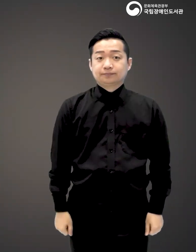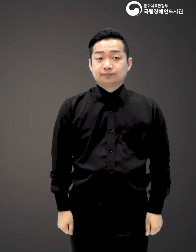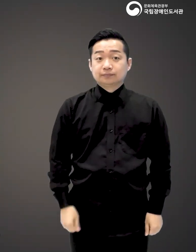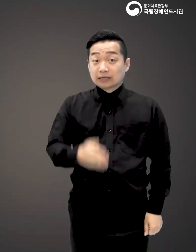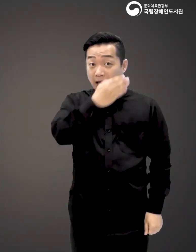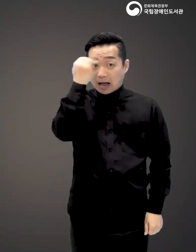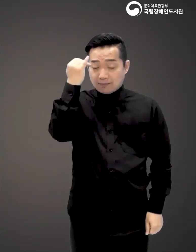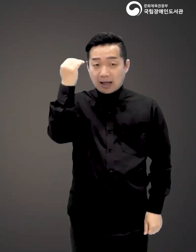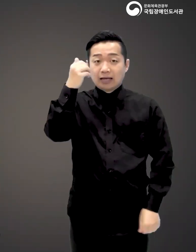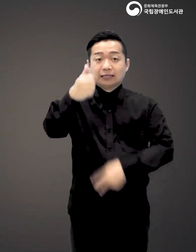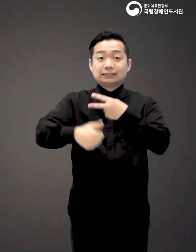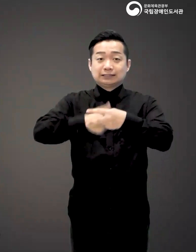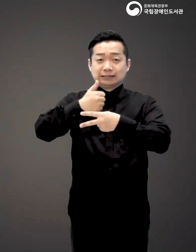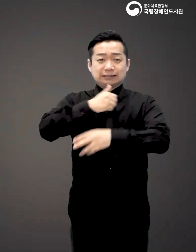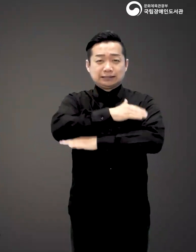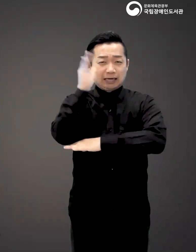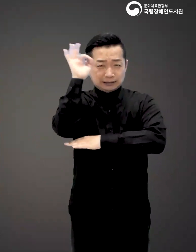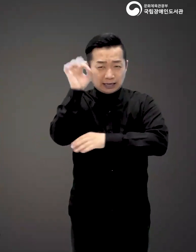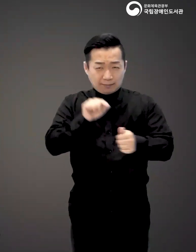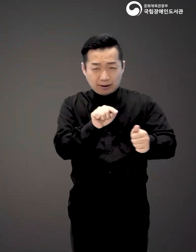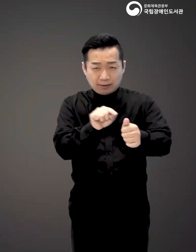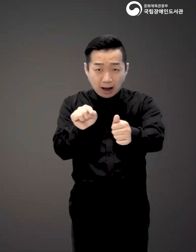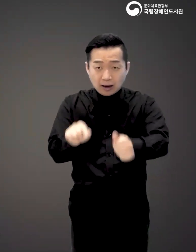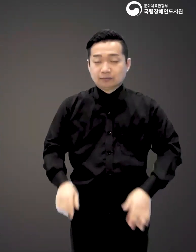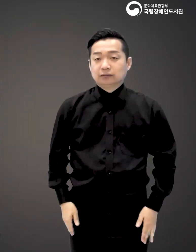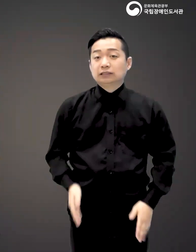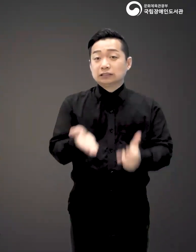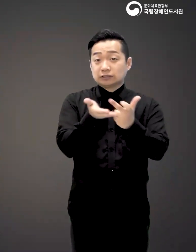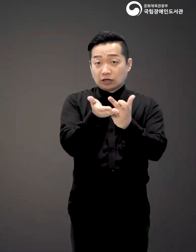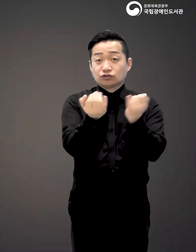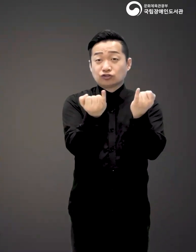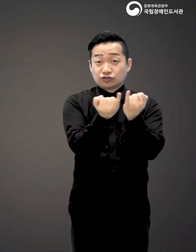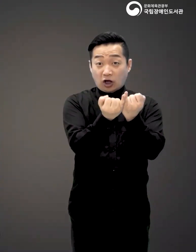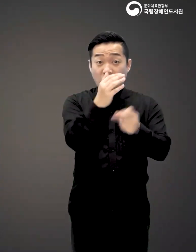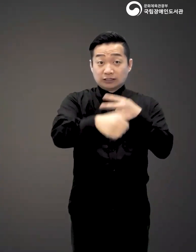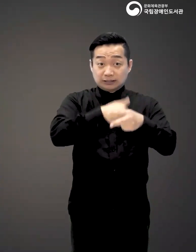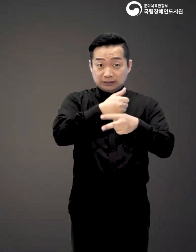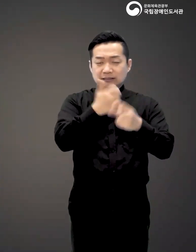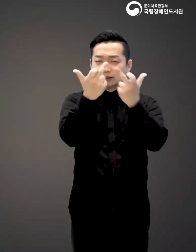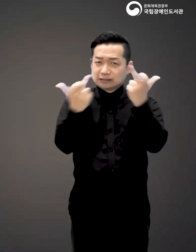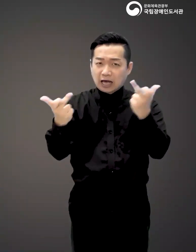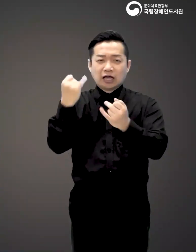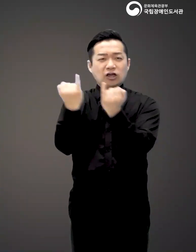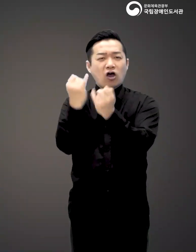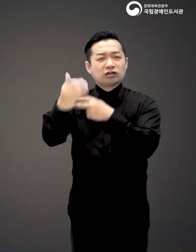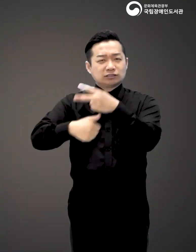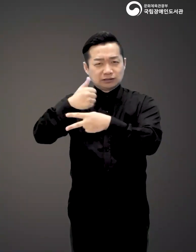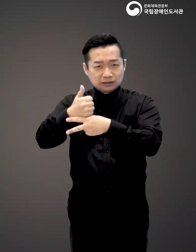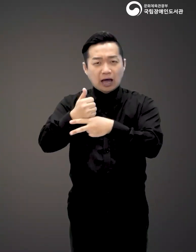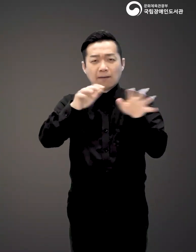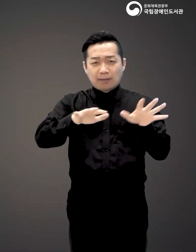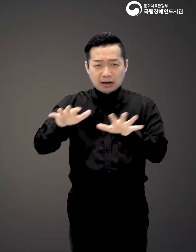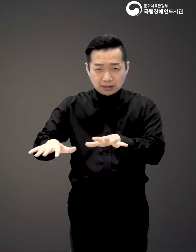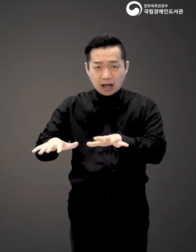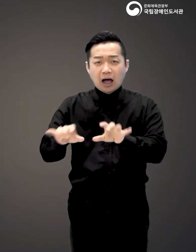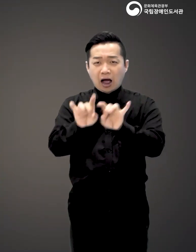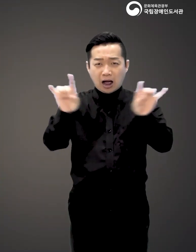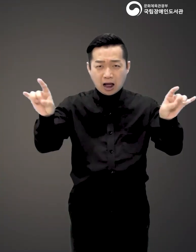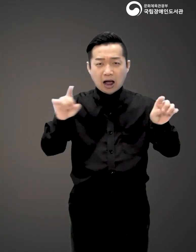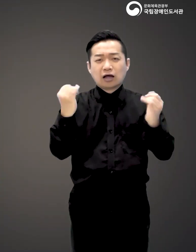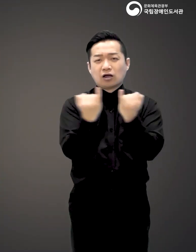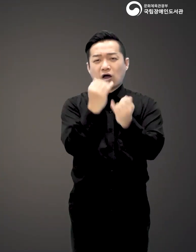할메신화를 찾아나선 작가의 여정부터 제주의 여신들, 산의 여신들, 바다의 여신들,